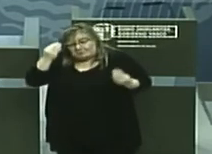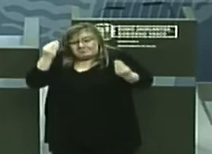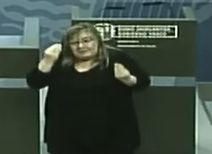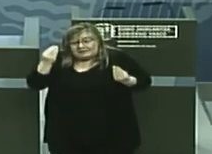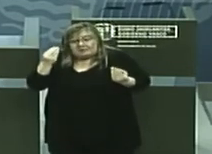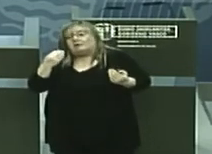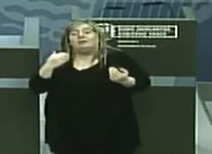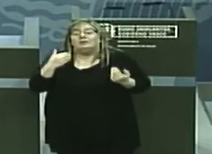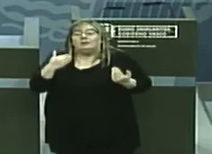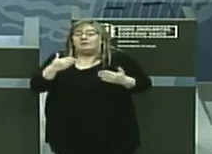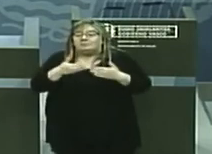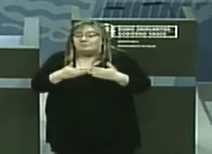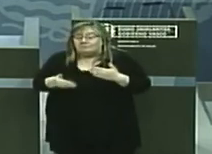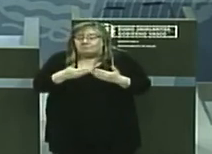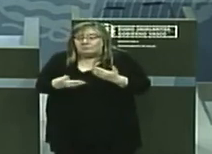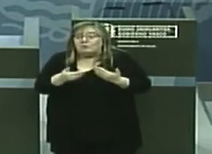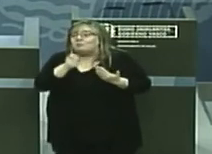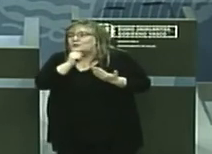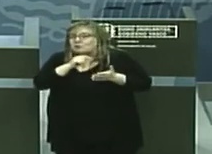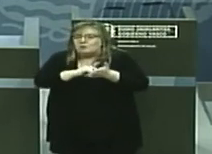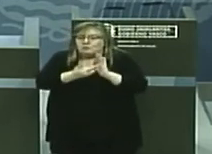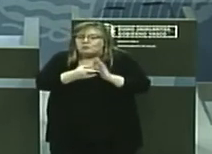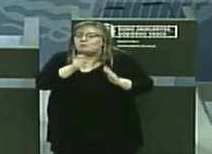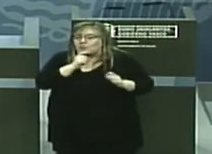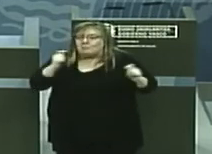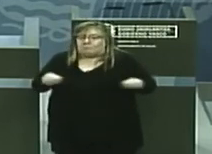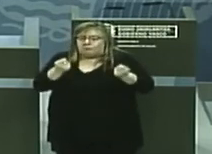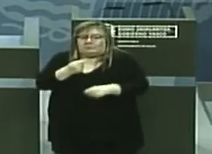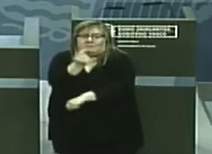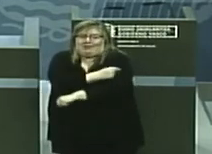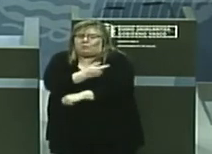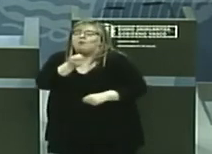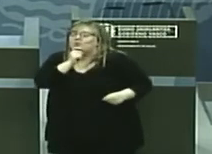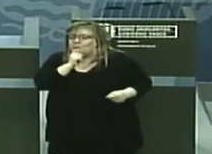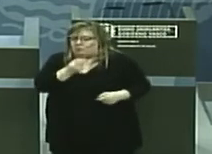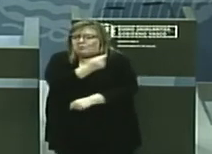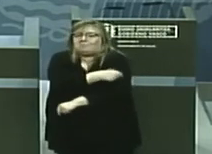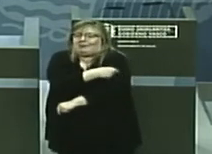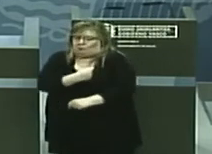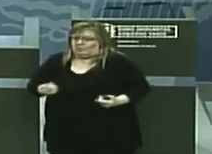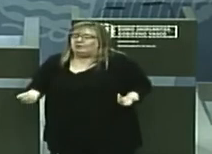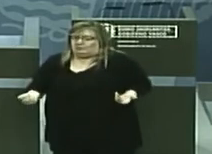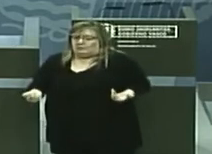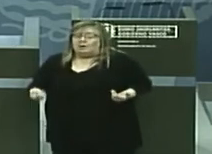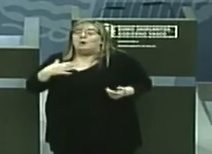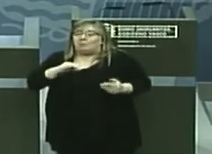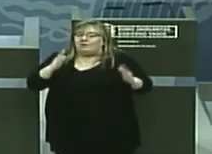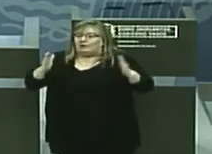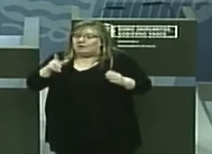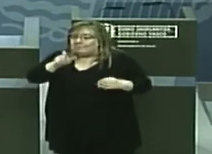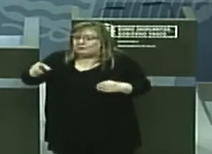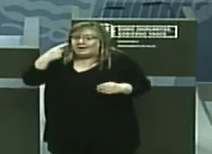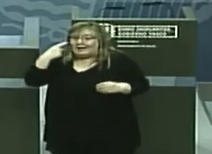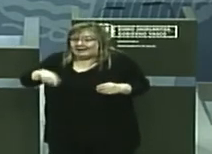realizar la realización propia de la vacunación. Porque igual es un momento en el que las personas de